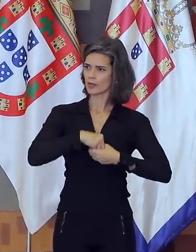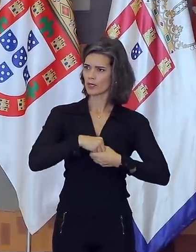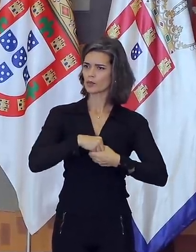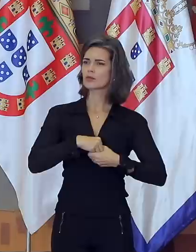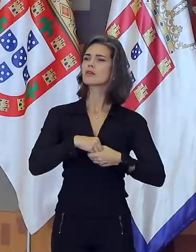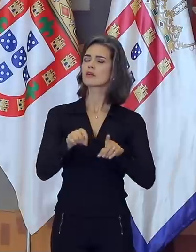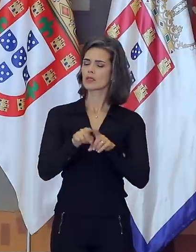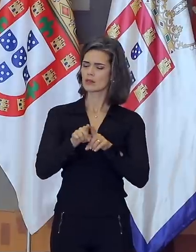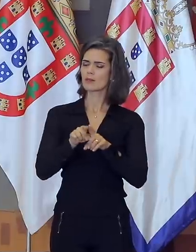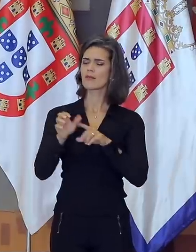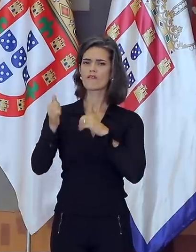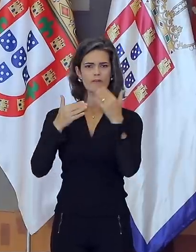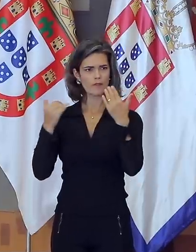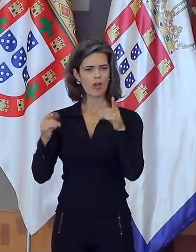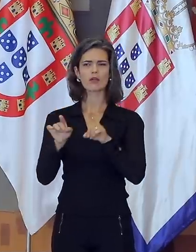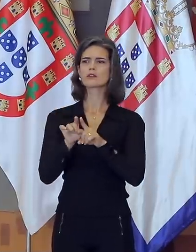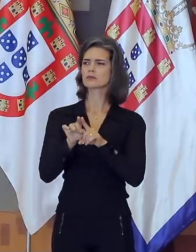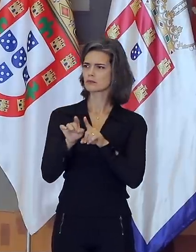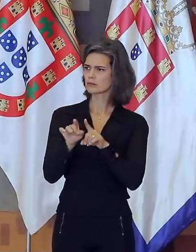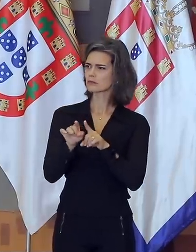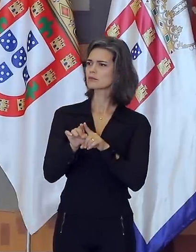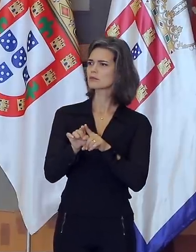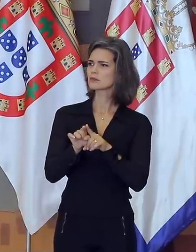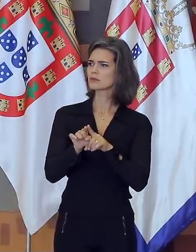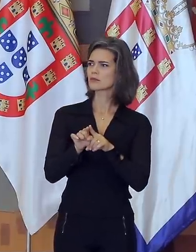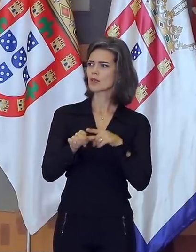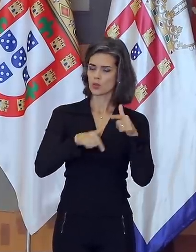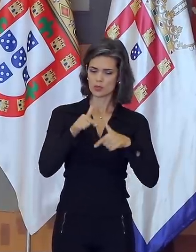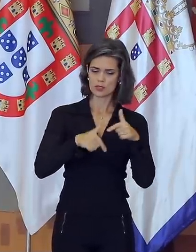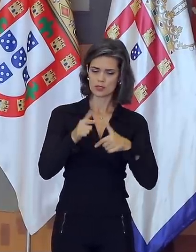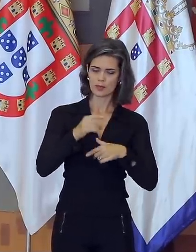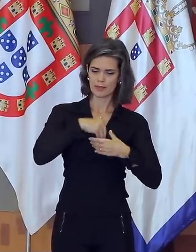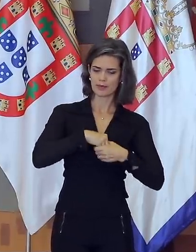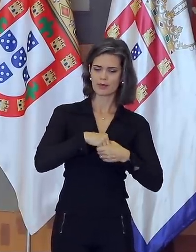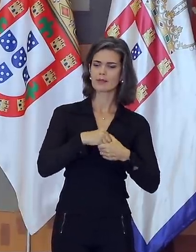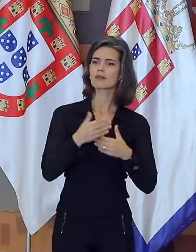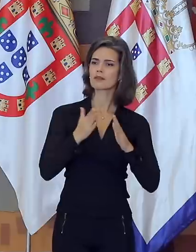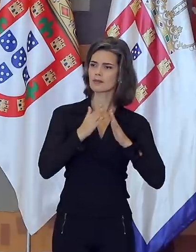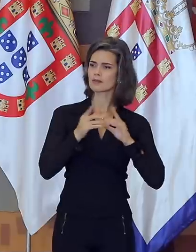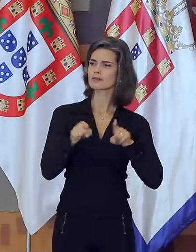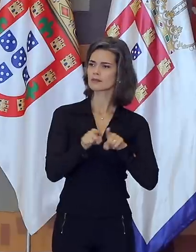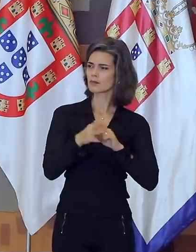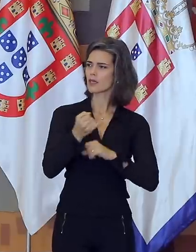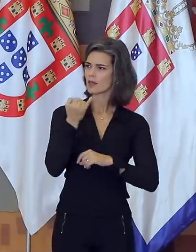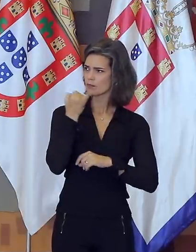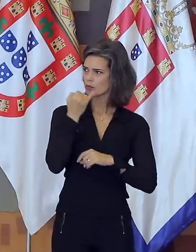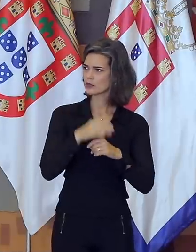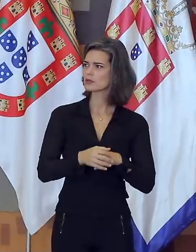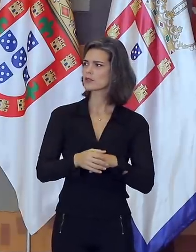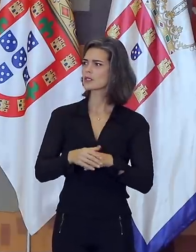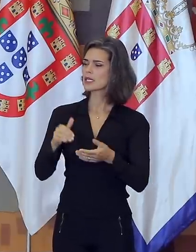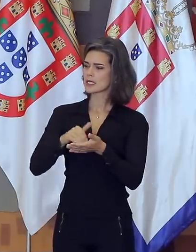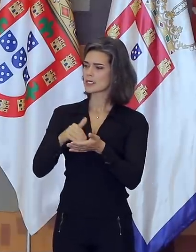fim como nas atividades meio. E as atividades meio não são menos fundamentais. Muito trabalho também na